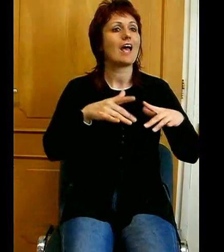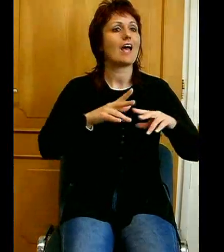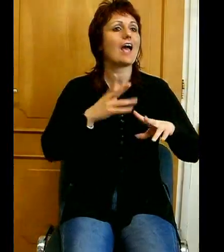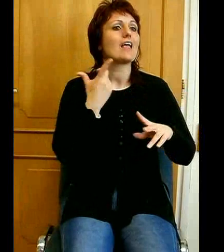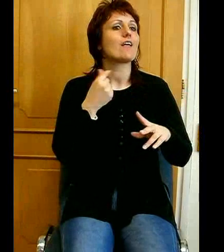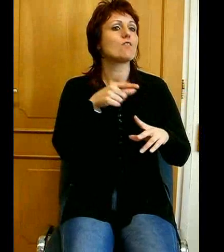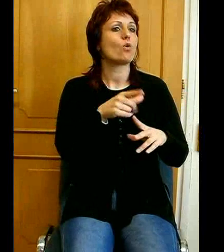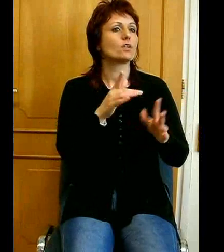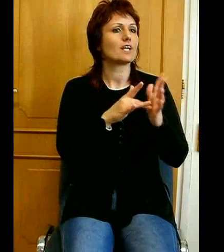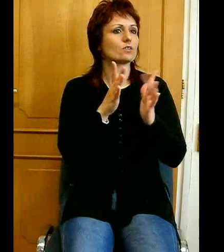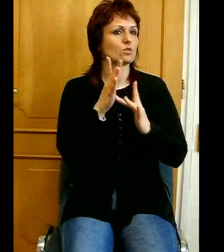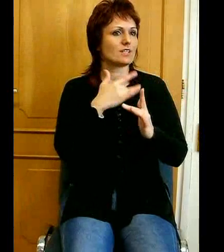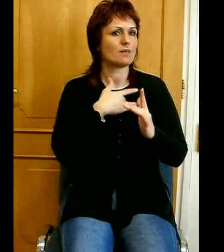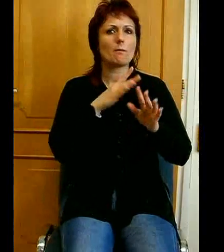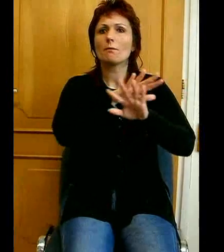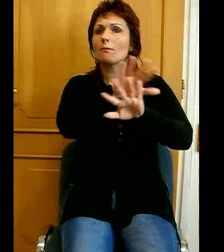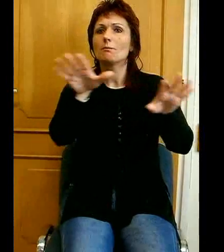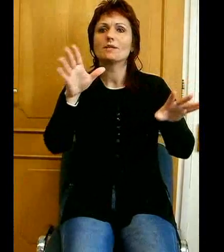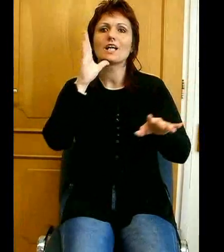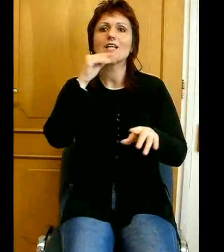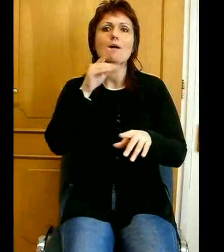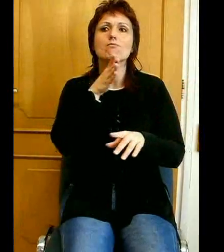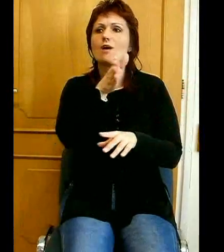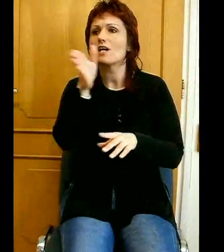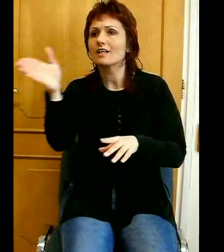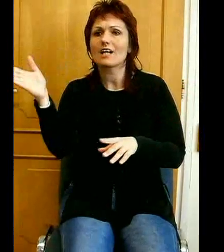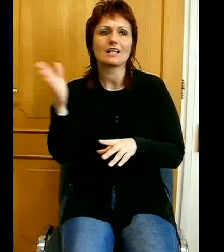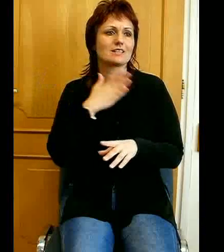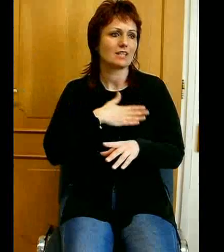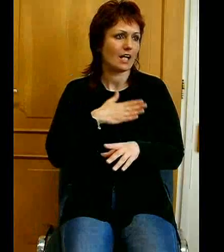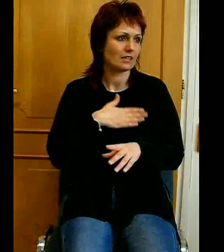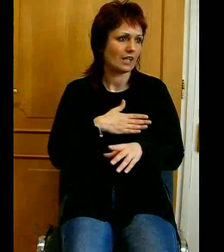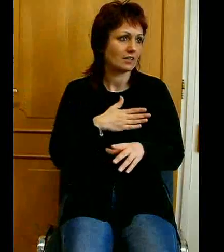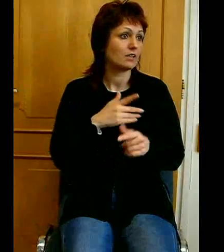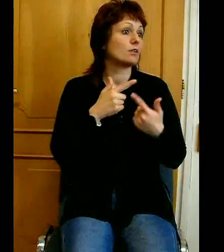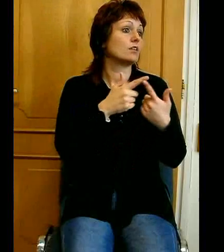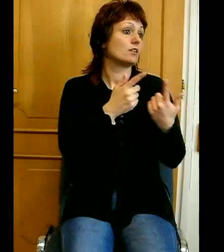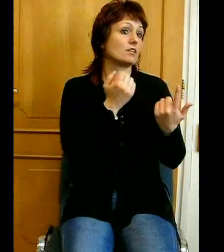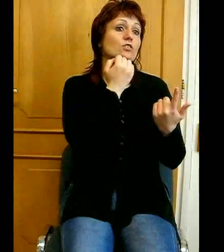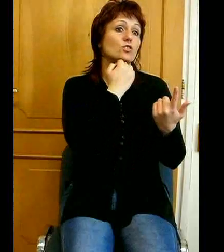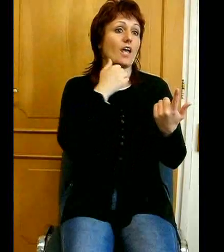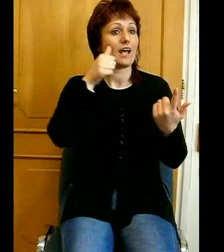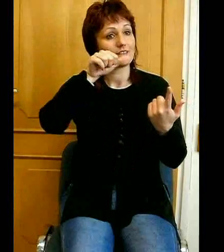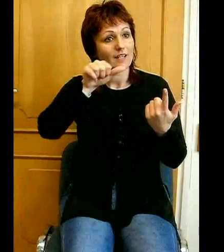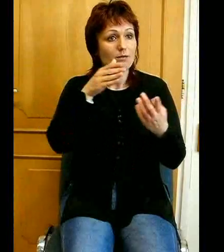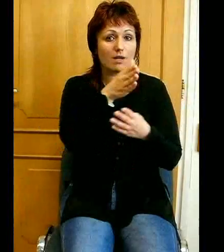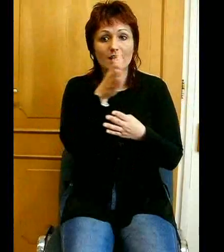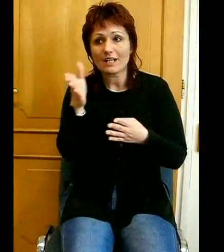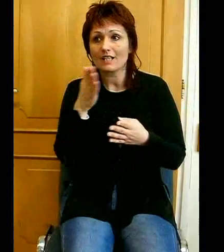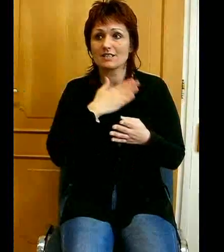iránti szeretet és az ő saját népe iránti szeretet. Amikor tanítványait először kiküldte